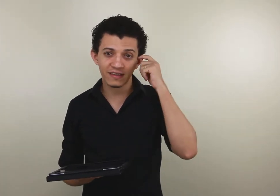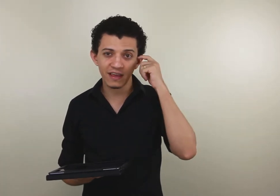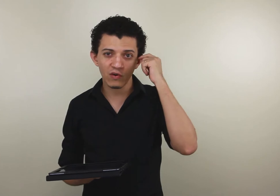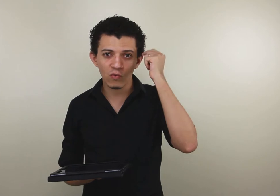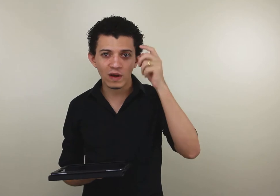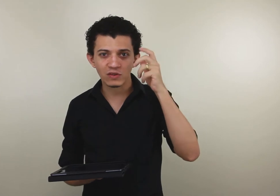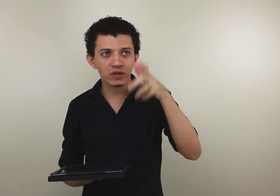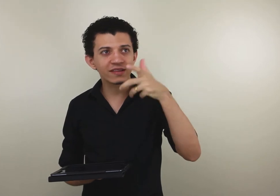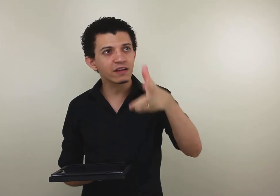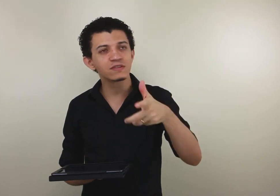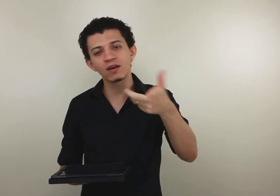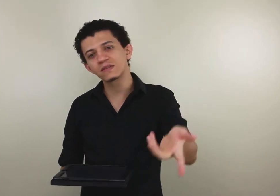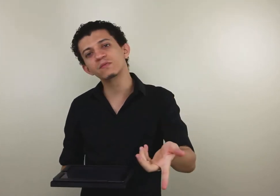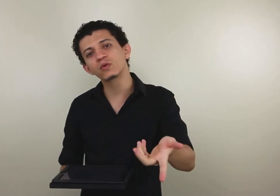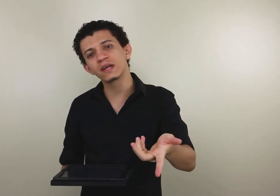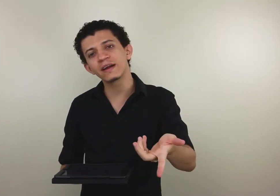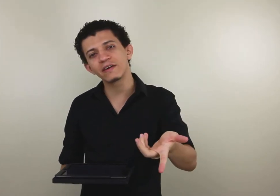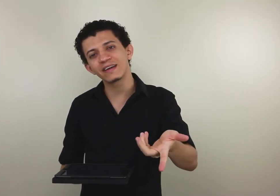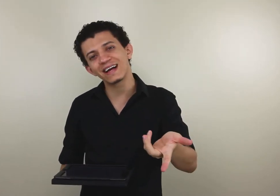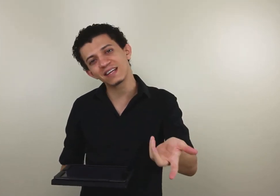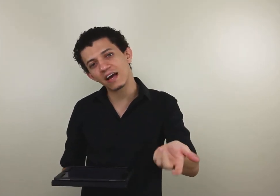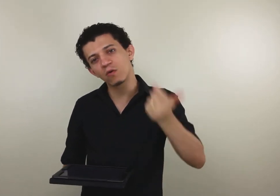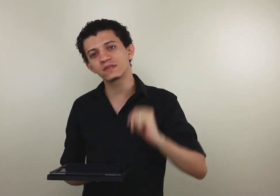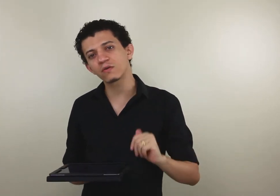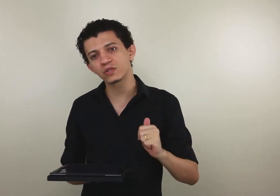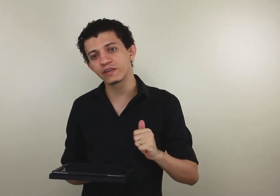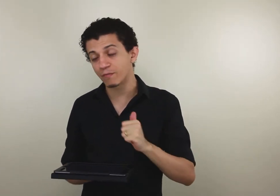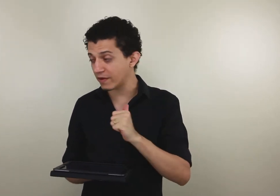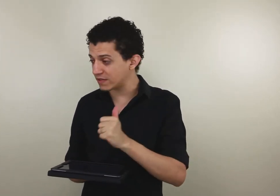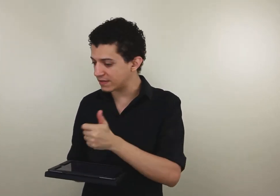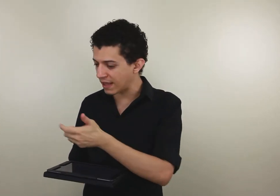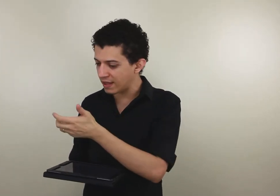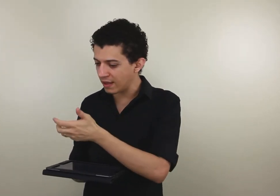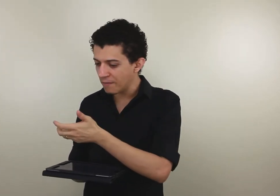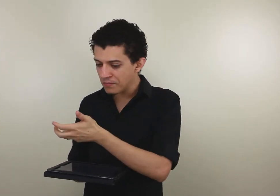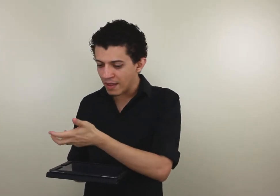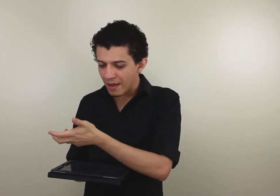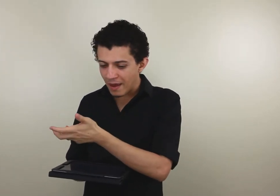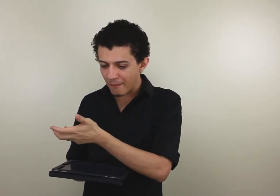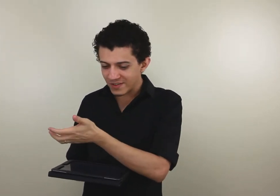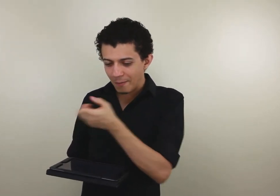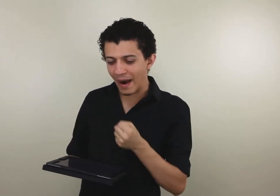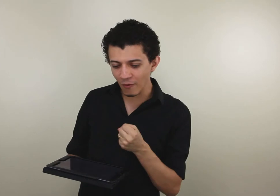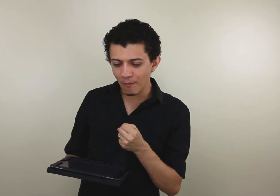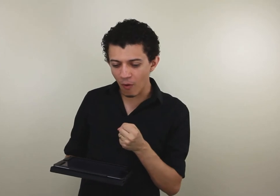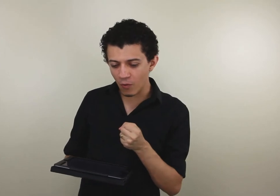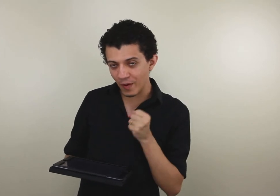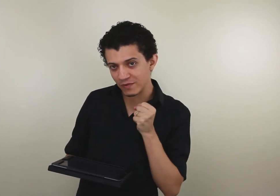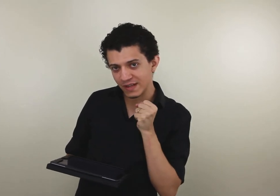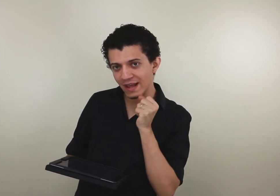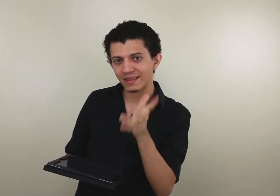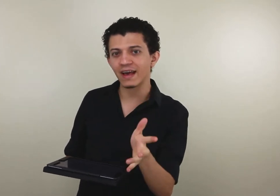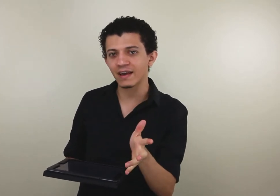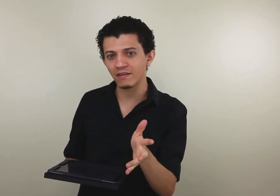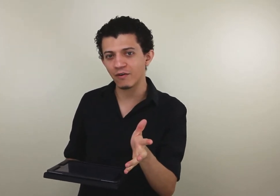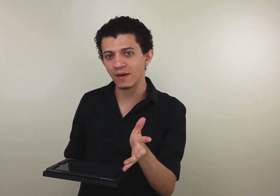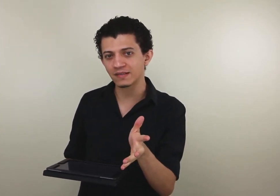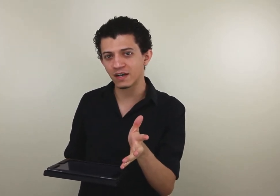tem... Toda tradução simultânea, na verdade, ela é consecutiva, porque você tem que... Você para um pouco para você reter aquela informação